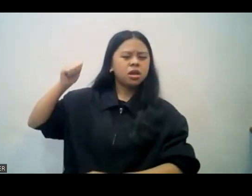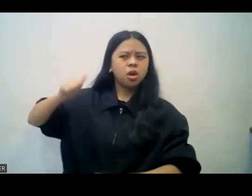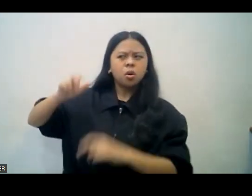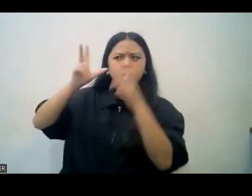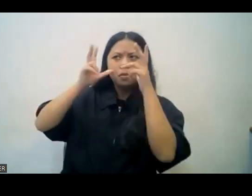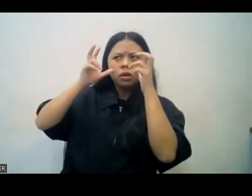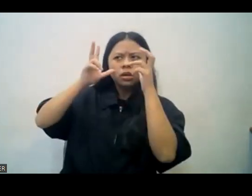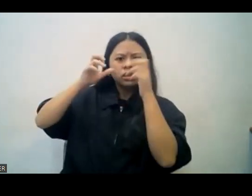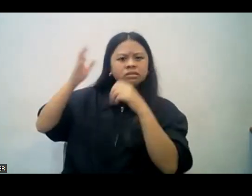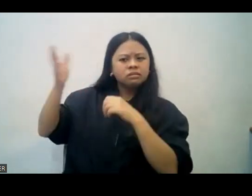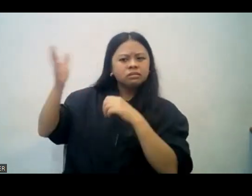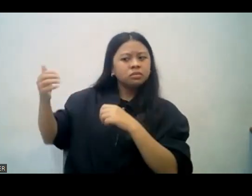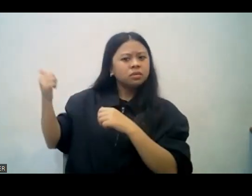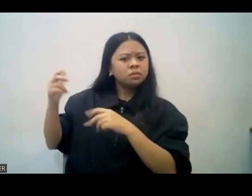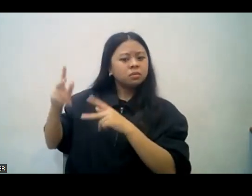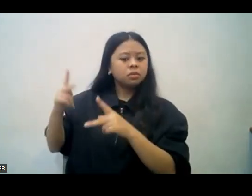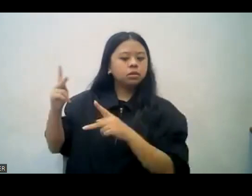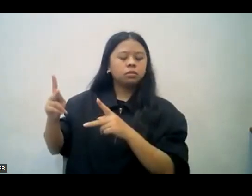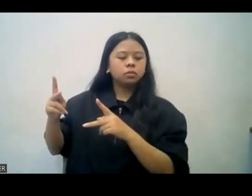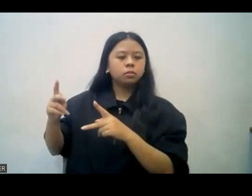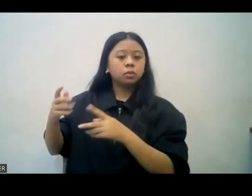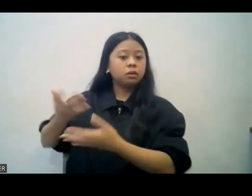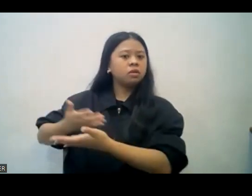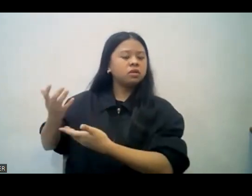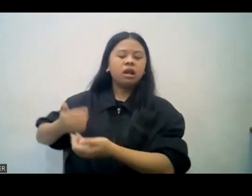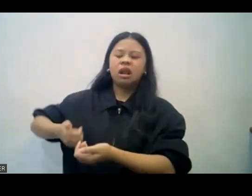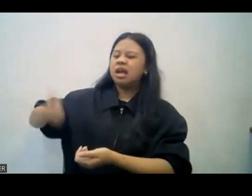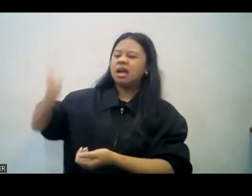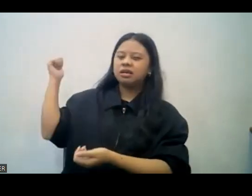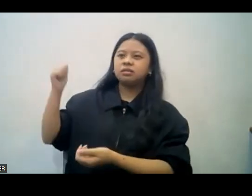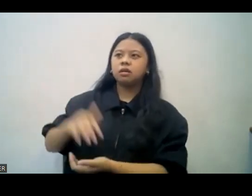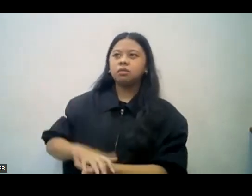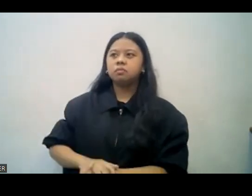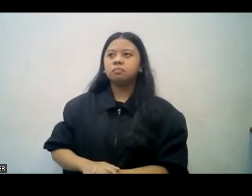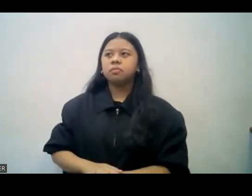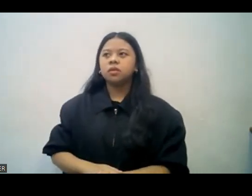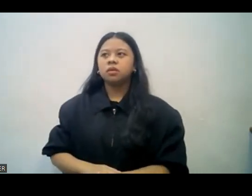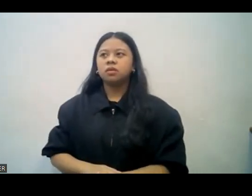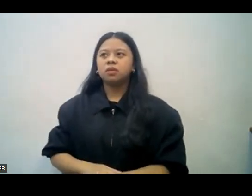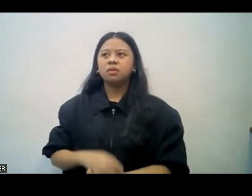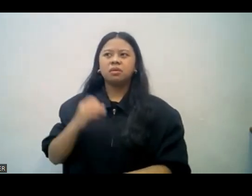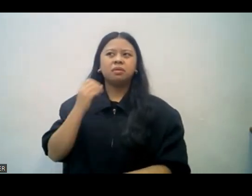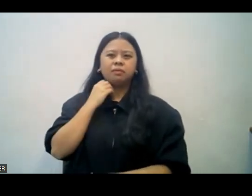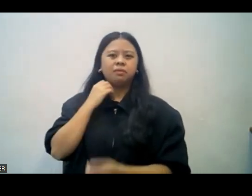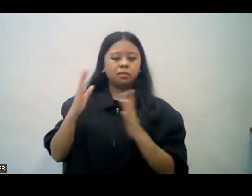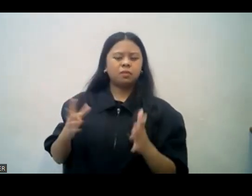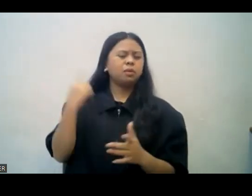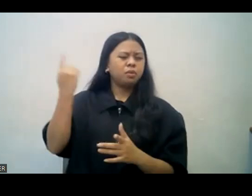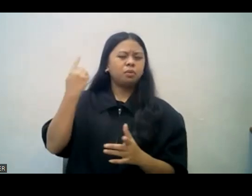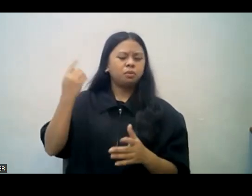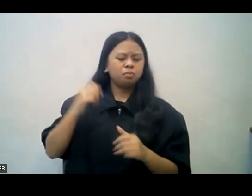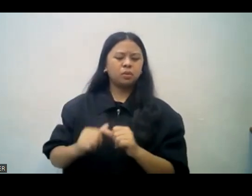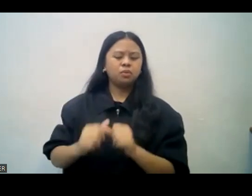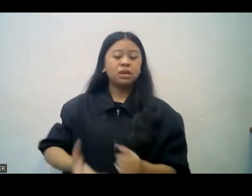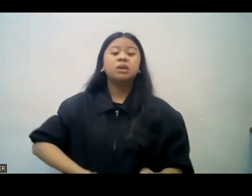taong hangal, ayaw po nilang makinig ng payo mula po sa ibang tao. They just go to their own way. Nagpapatuloy lamang